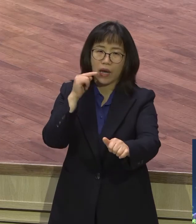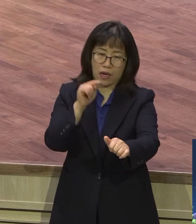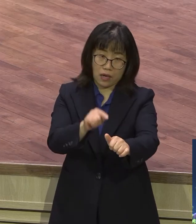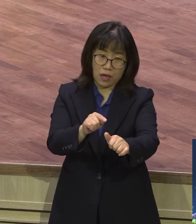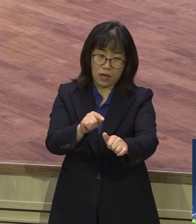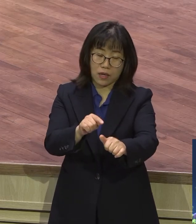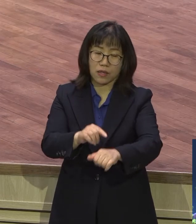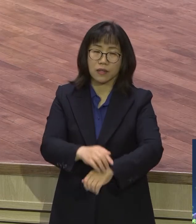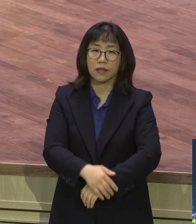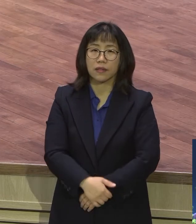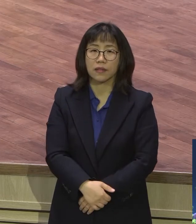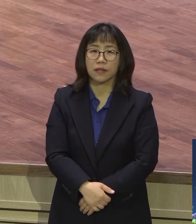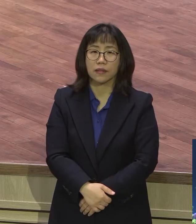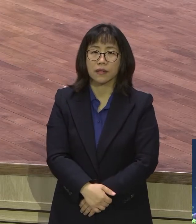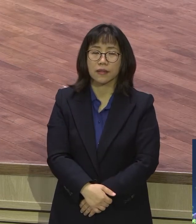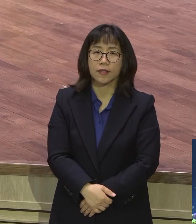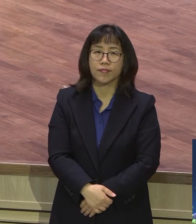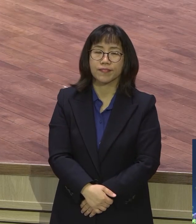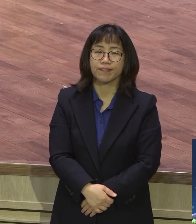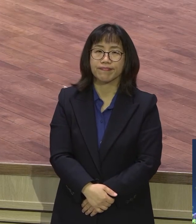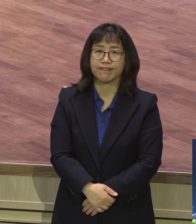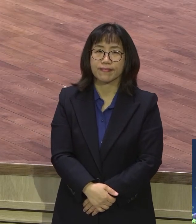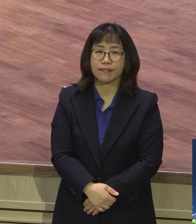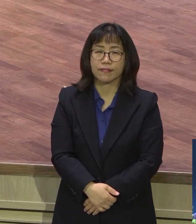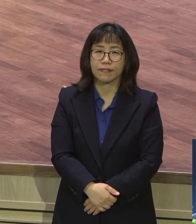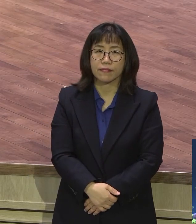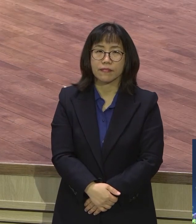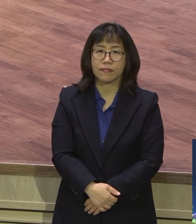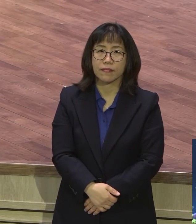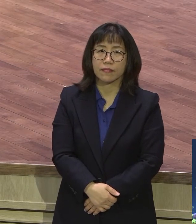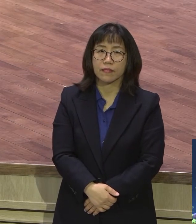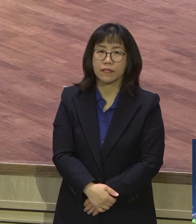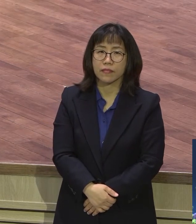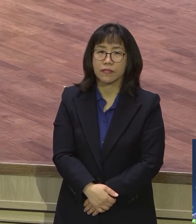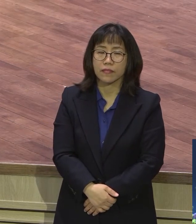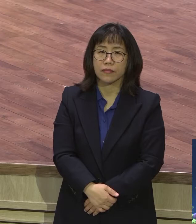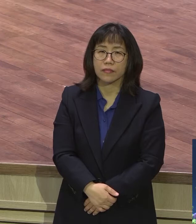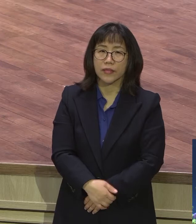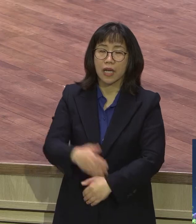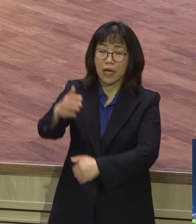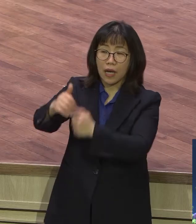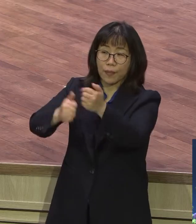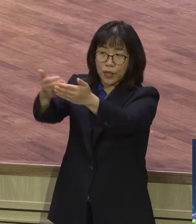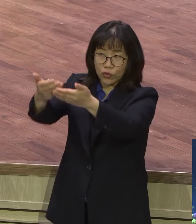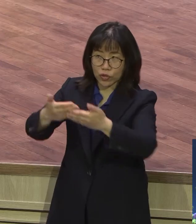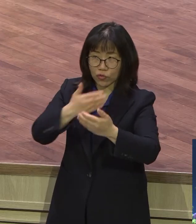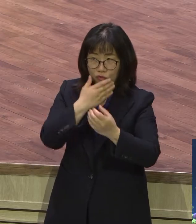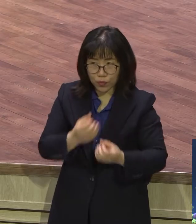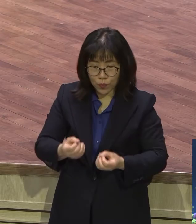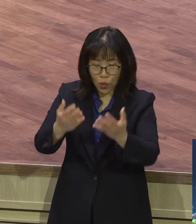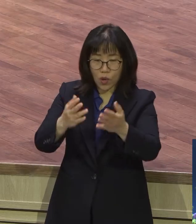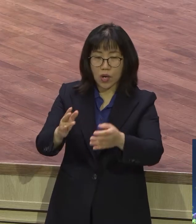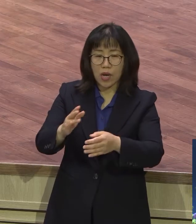낙 Holo 이 축복을 맨 내년 365일 놓치지 말고